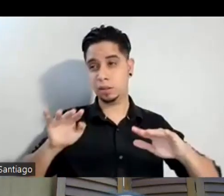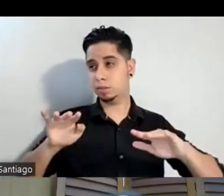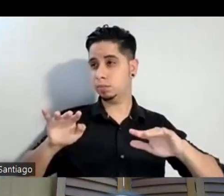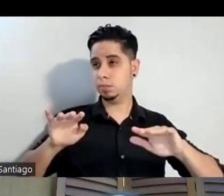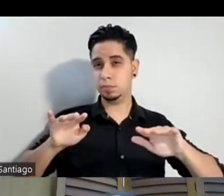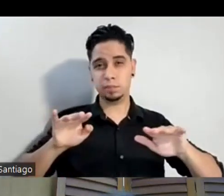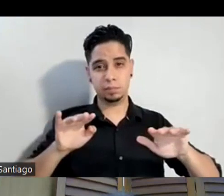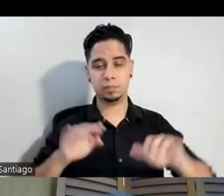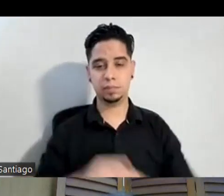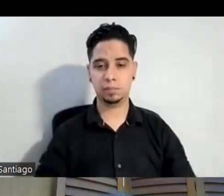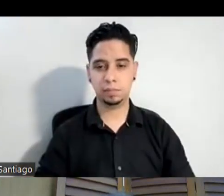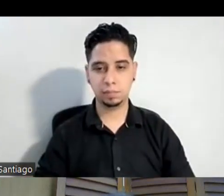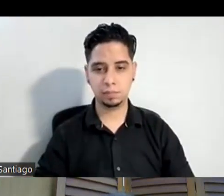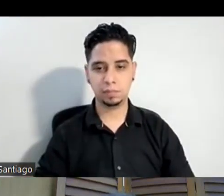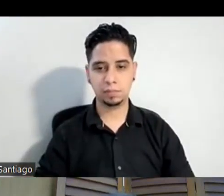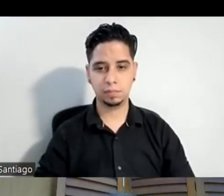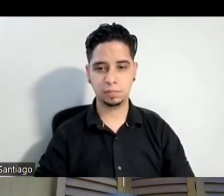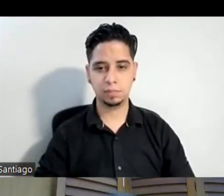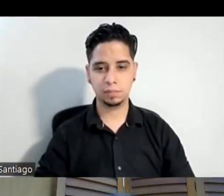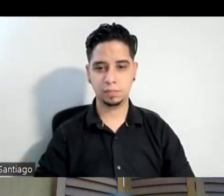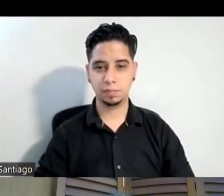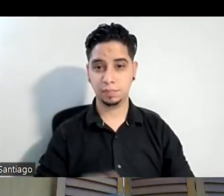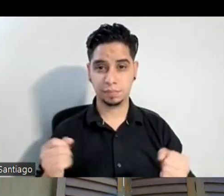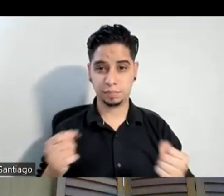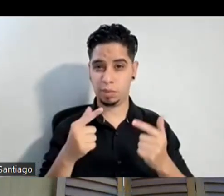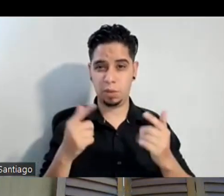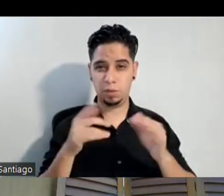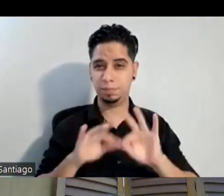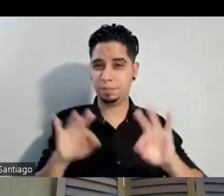aunque no les cuentan bien los que se meten también son muy importantes pero ¿me entienden a lo que voy a decir?